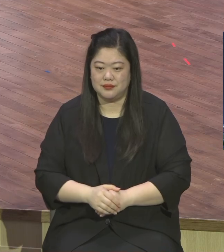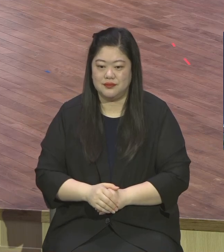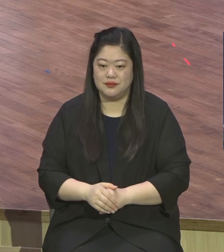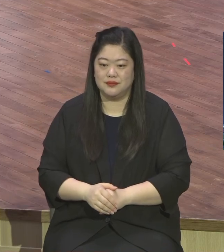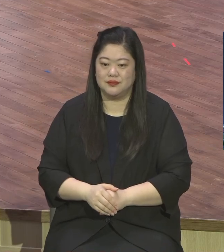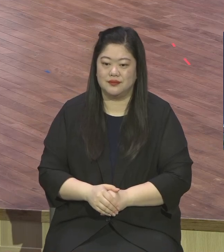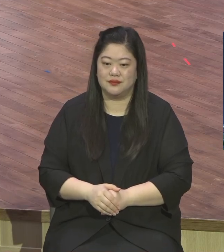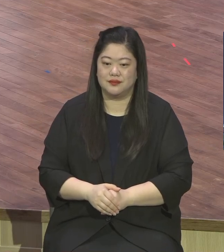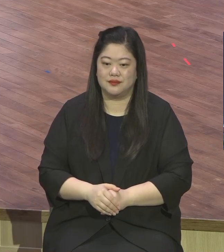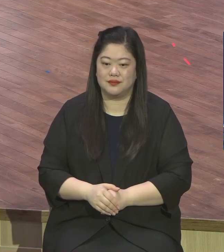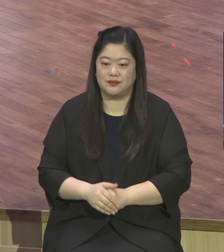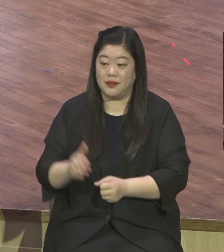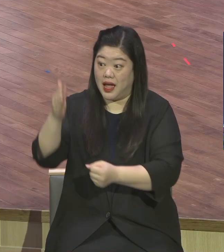받은 것을 축하합니다.